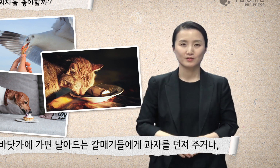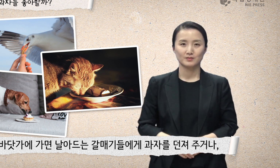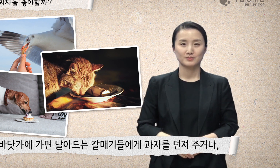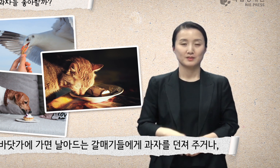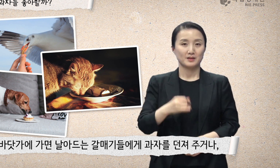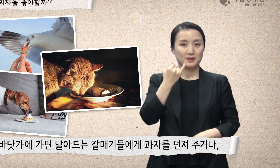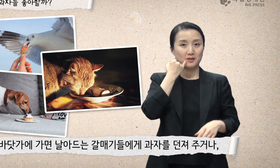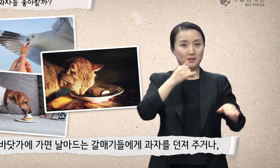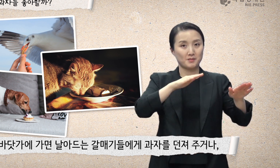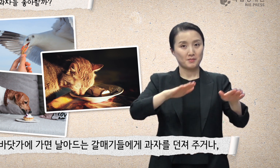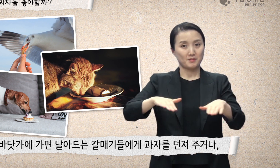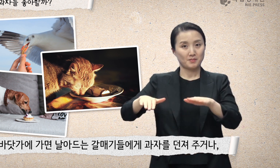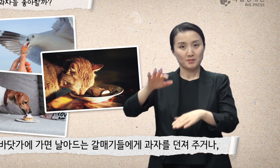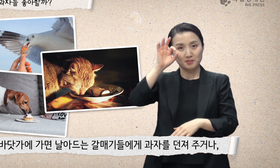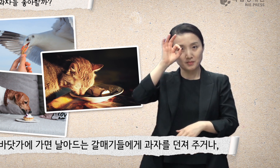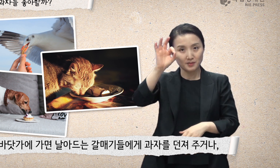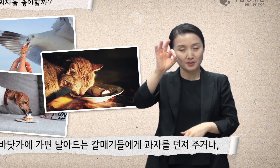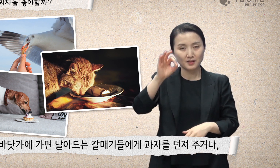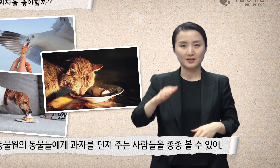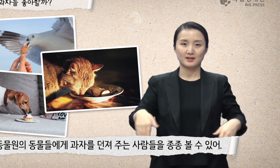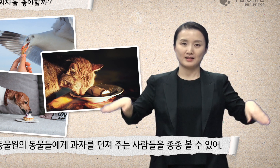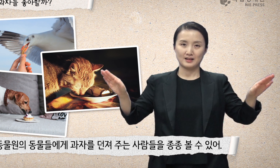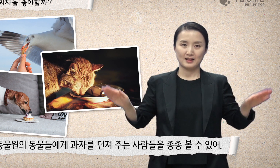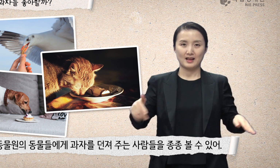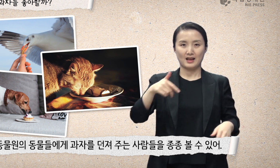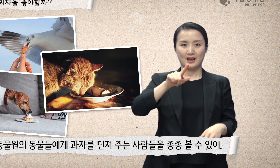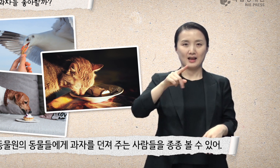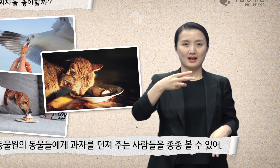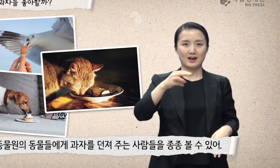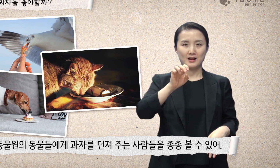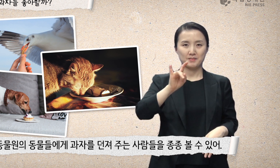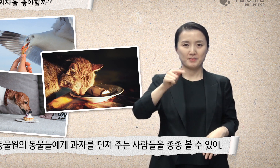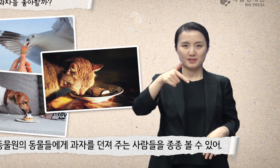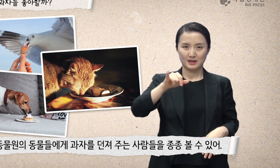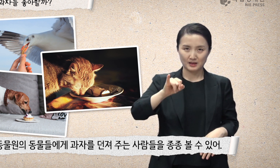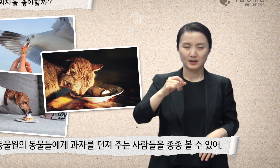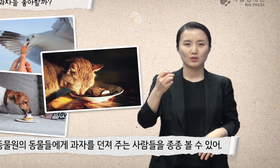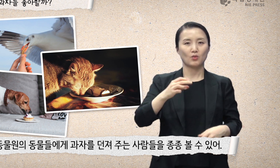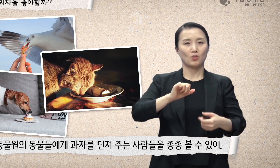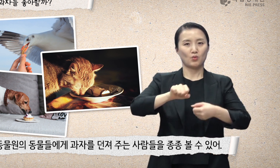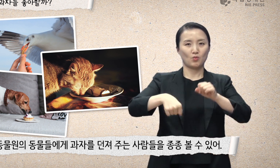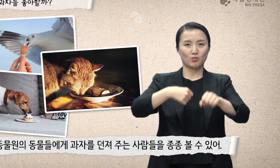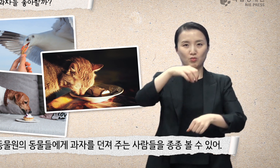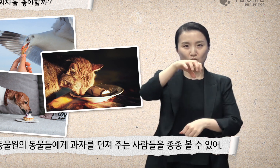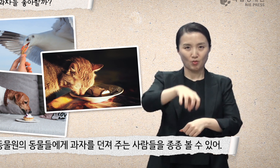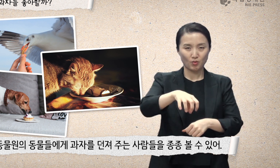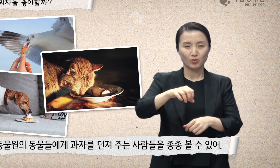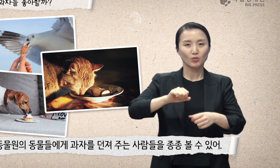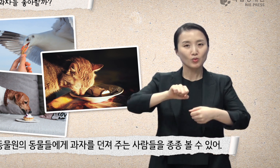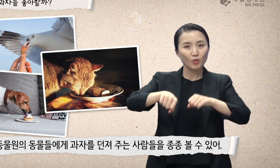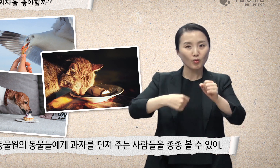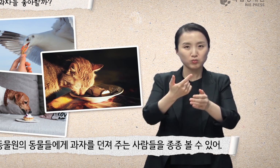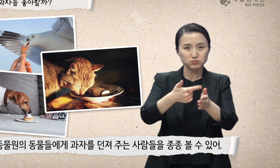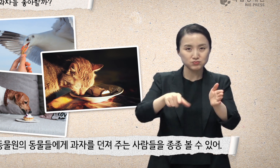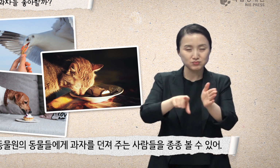과자를 던져주거나 동물원의 동물들에게 과자를 던져주는 사람들을 종종 볼 수 있어.